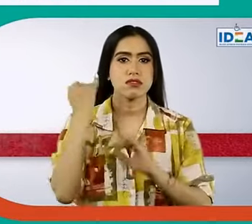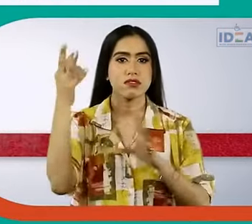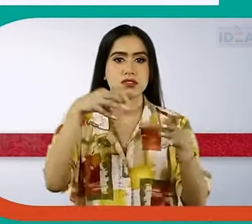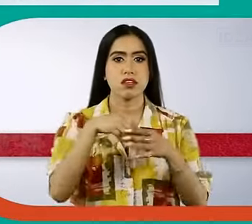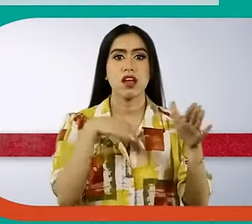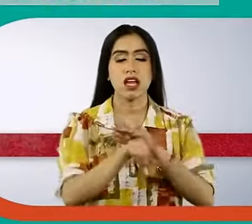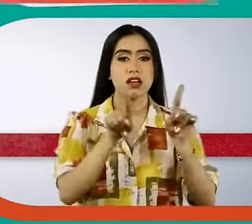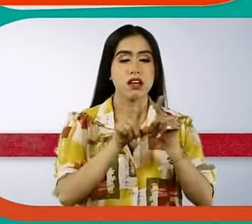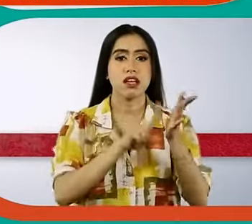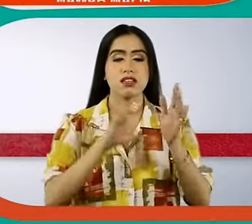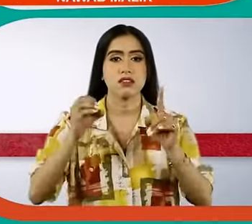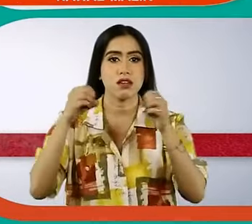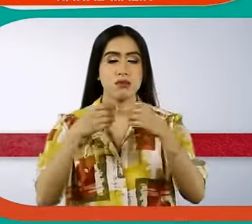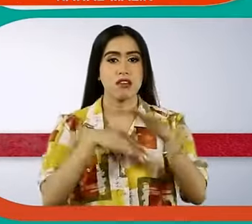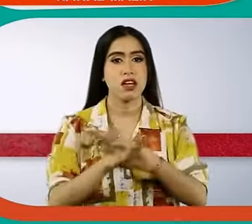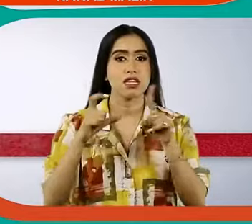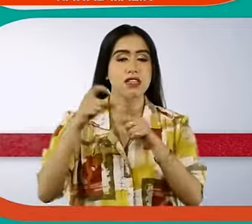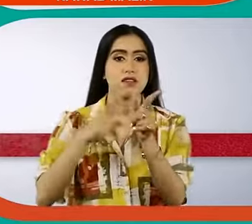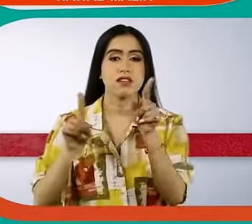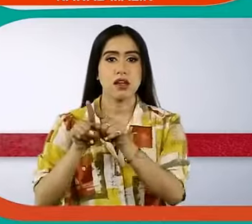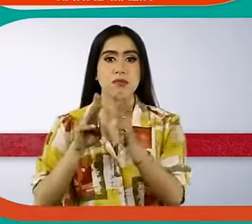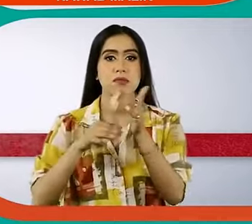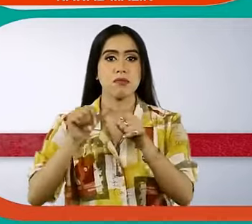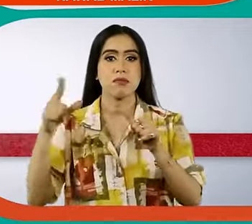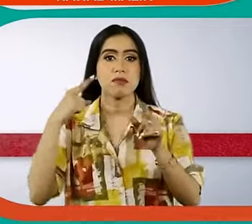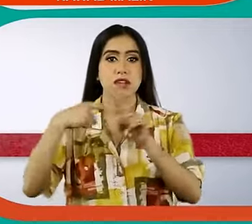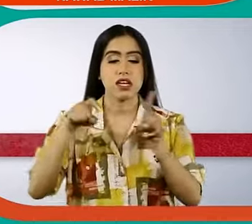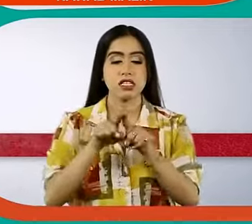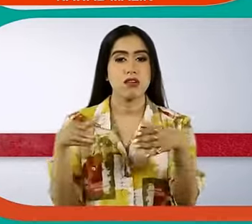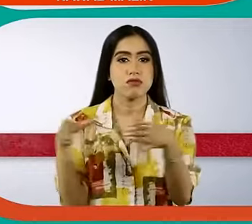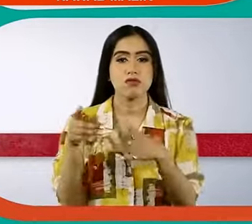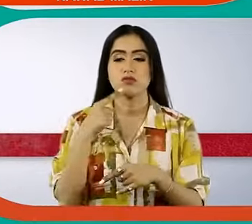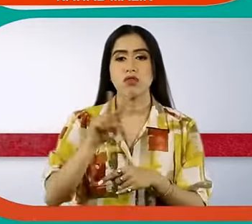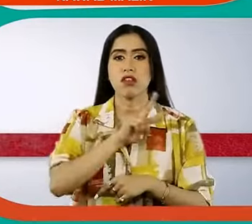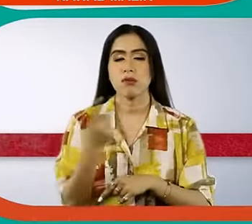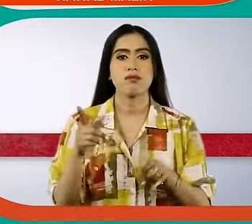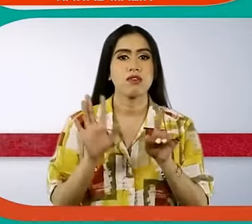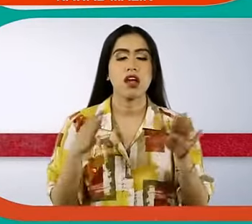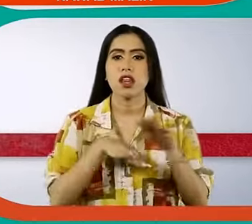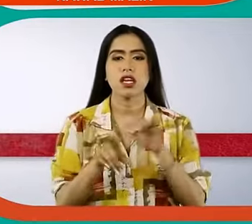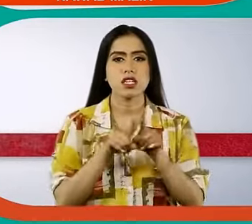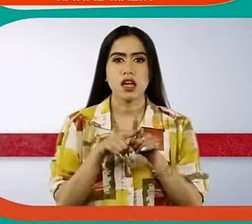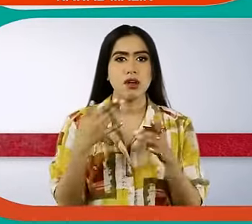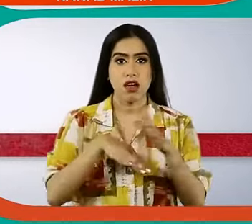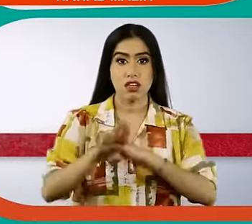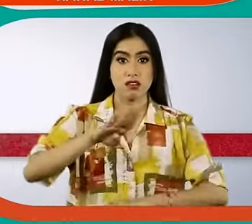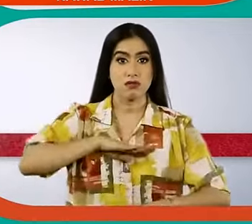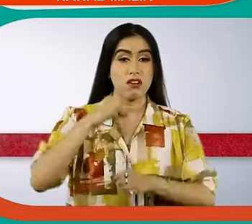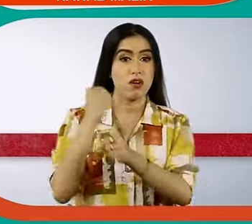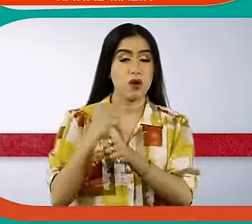नेता शरत पवाग ने निवाब मलिक की गिरफतारी को लेकर विपक्ष पर जम कर निशाना साथा है उन्होंने कहा कि महराश्य सरकार ने